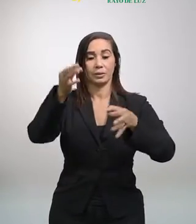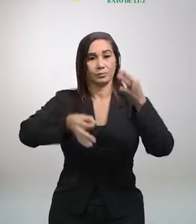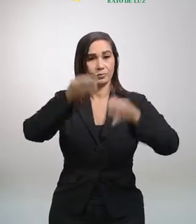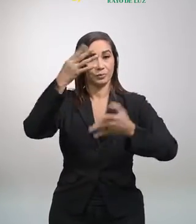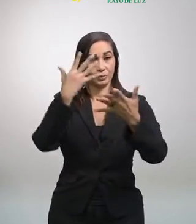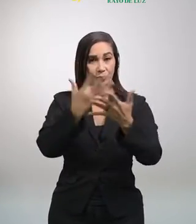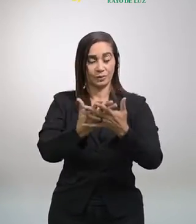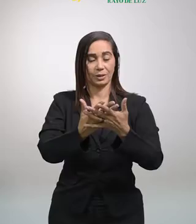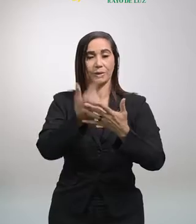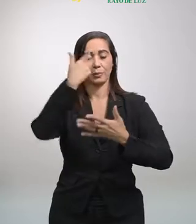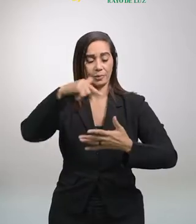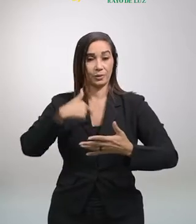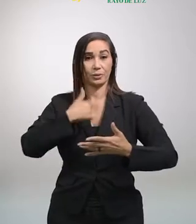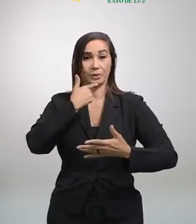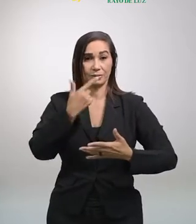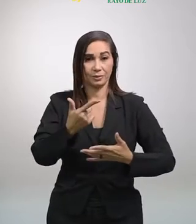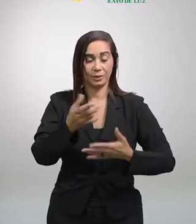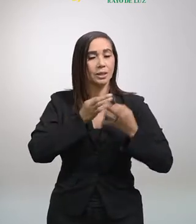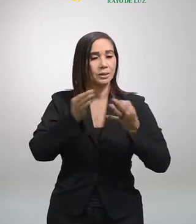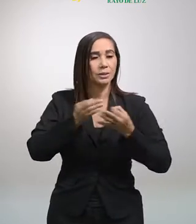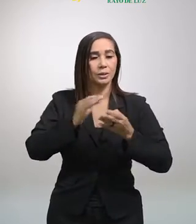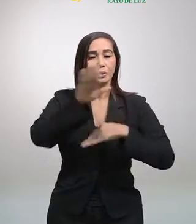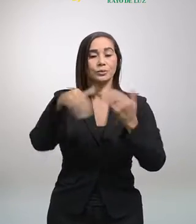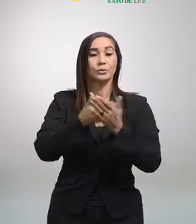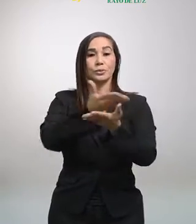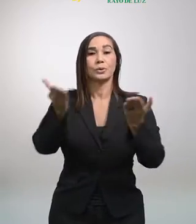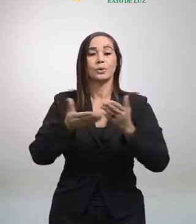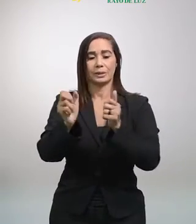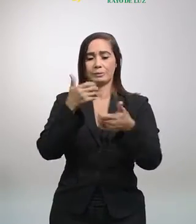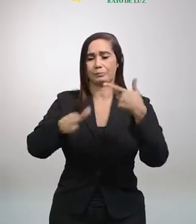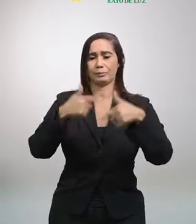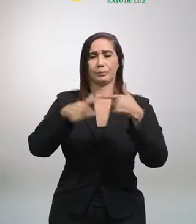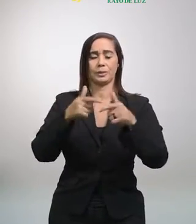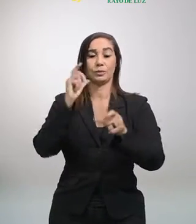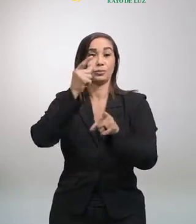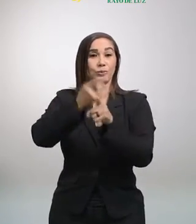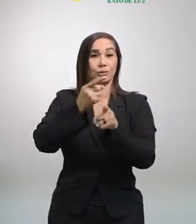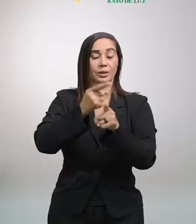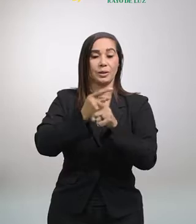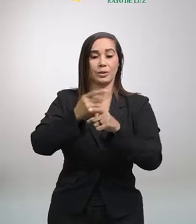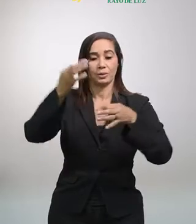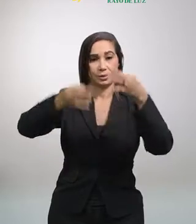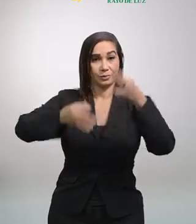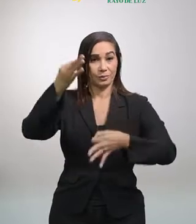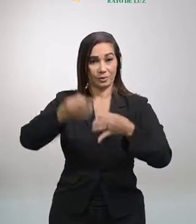procesado. Pero yo les digo, todo el que esté peleado con su hermano, será procesado.